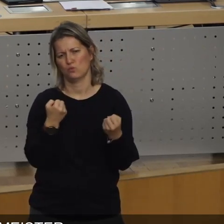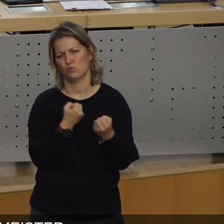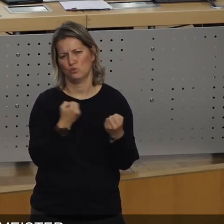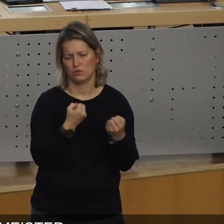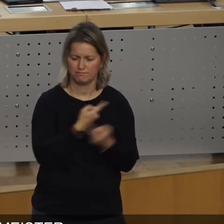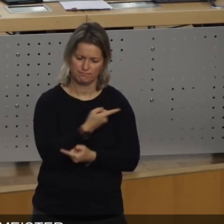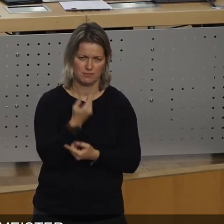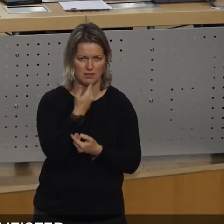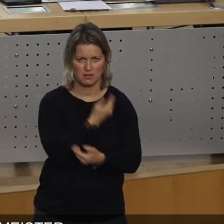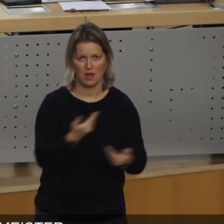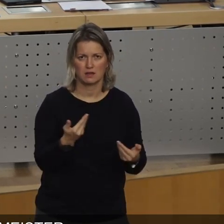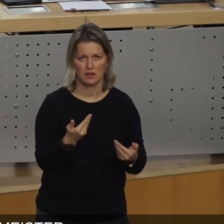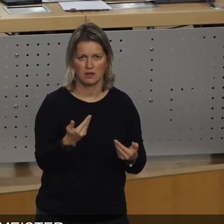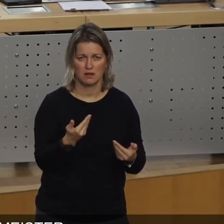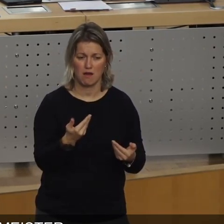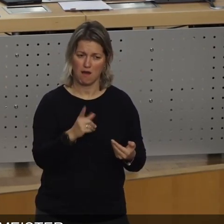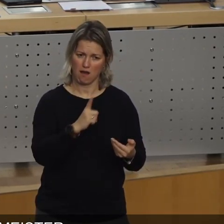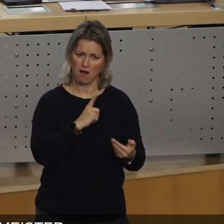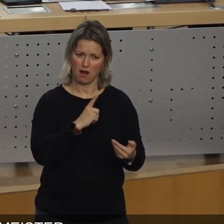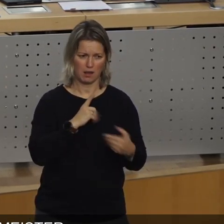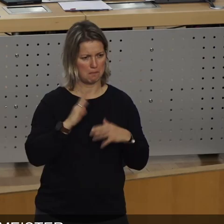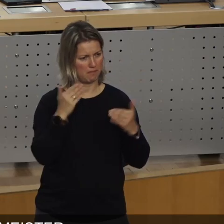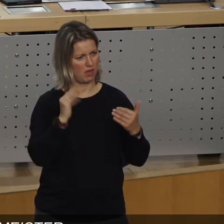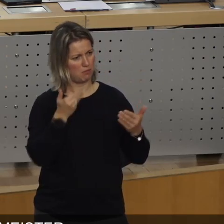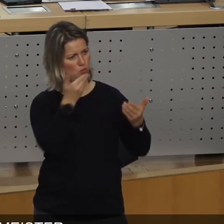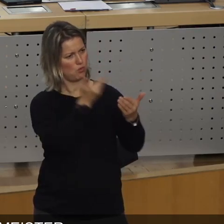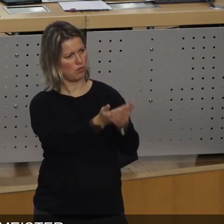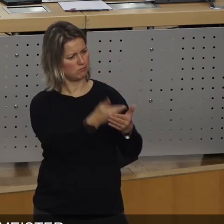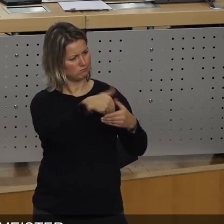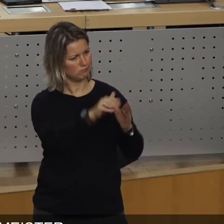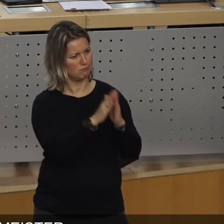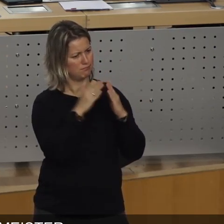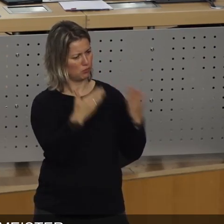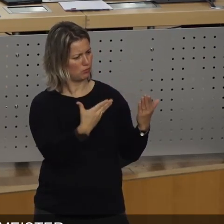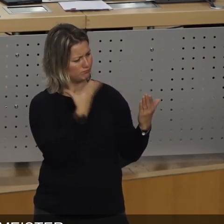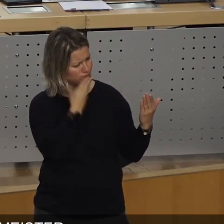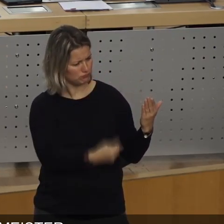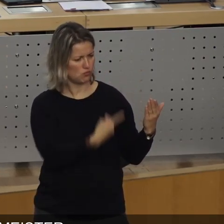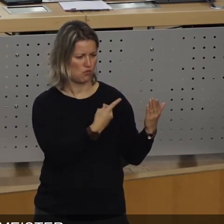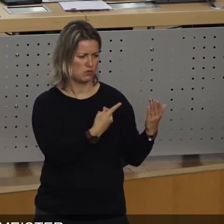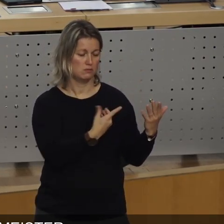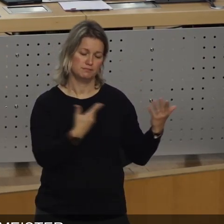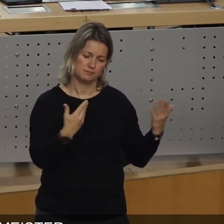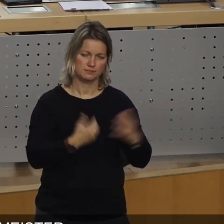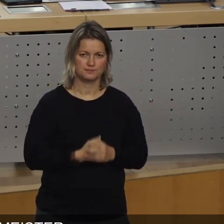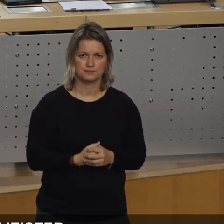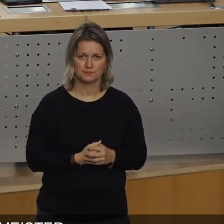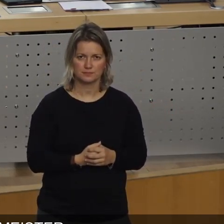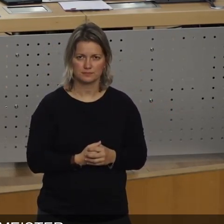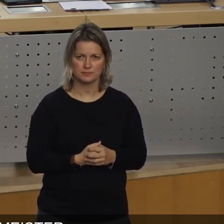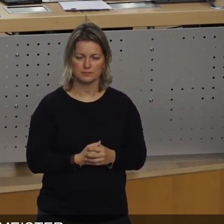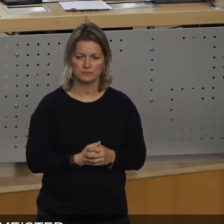in meinen Augen ein tolles Bewerbungsbuch zusammenstellen konnten. Insbesondere